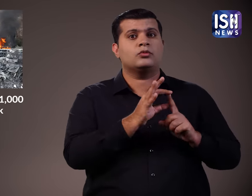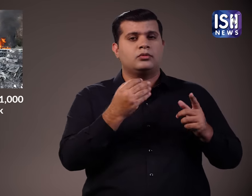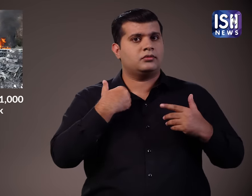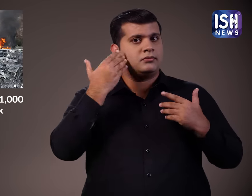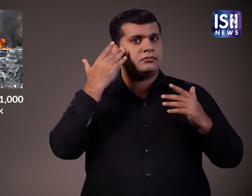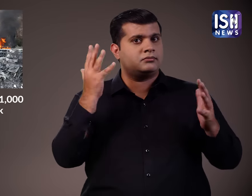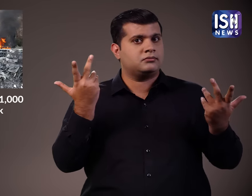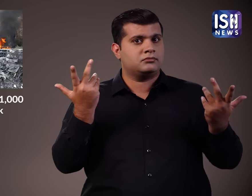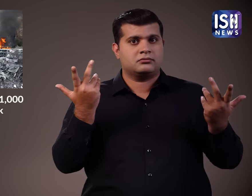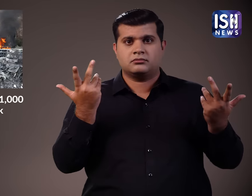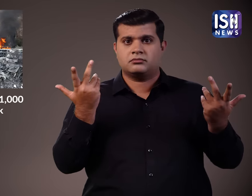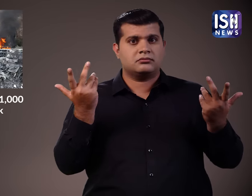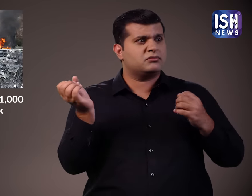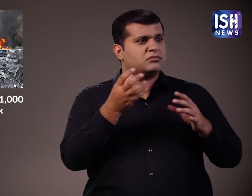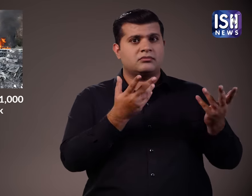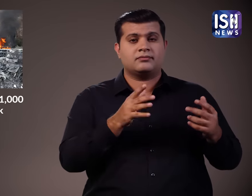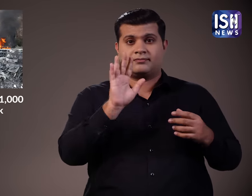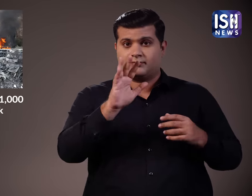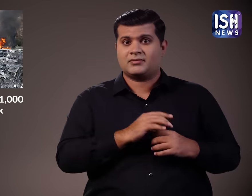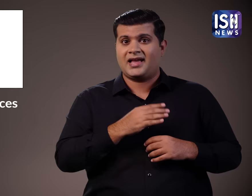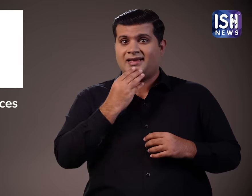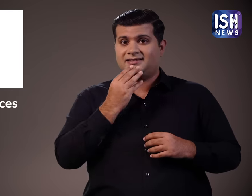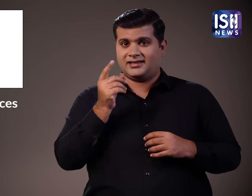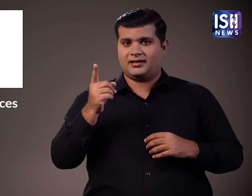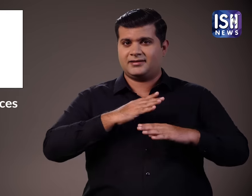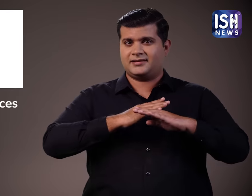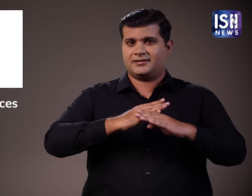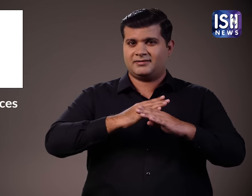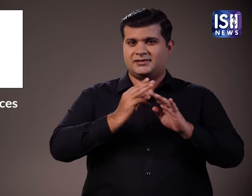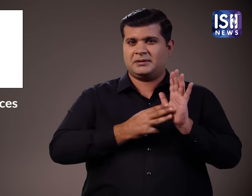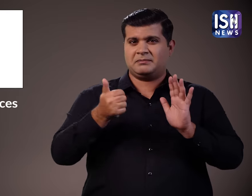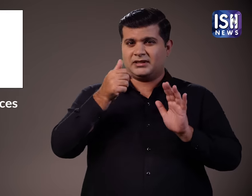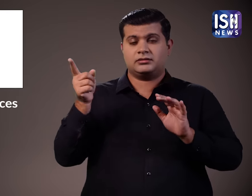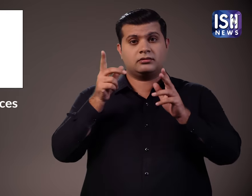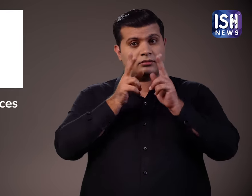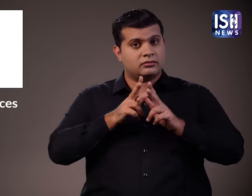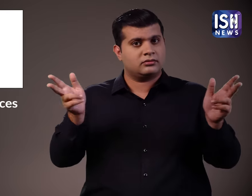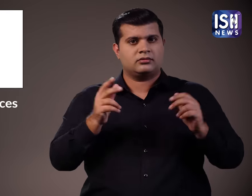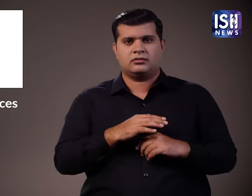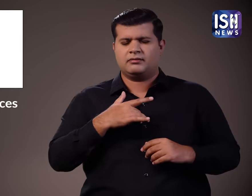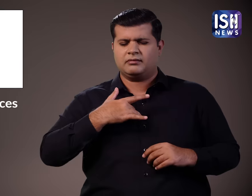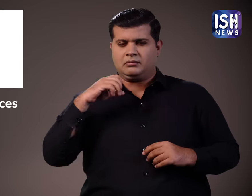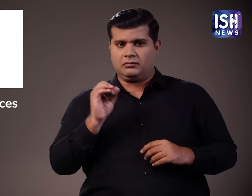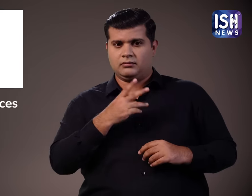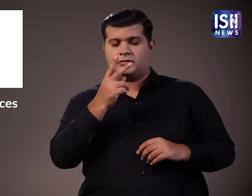हाला कि किसी को नहीं पता कि इन्हें कहां रखा जा रहा है इसराइल अक्षा बलो ने इसे